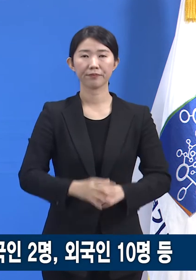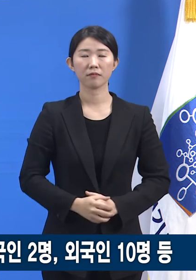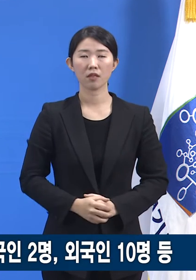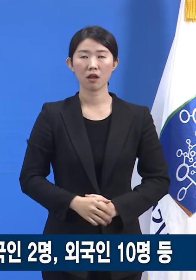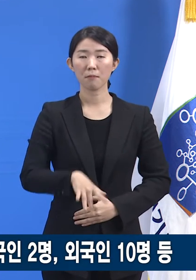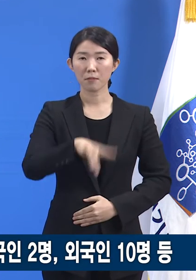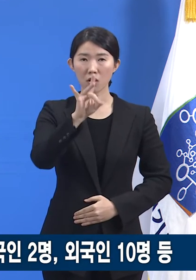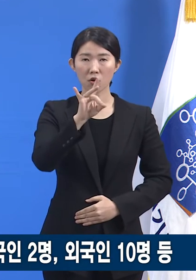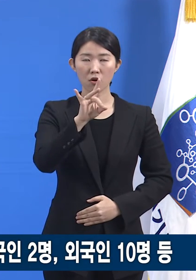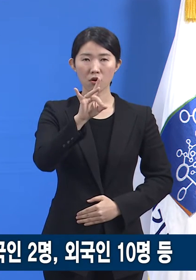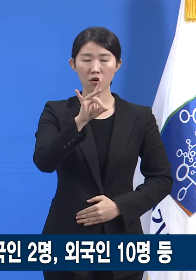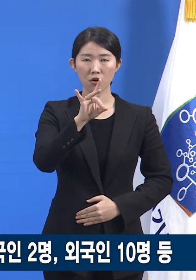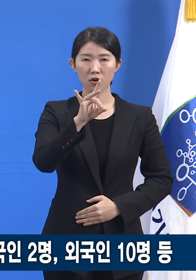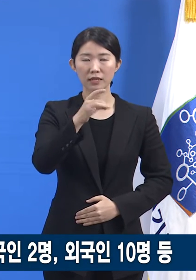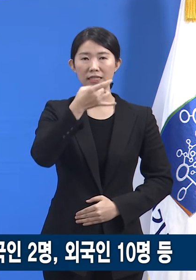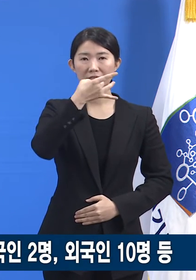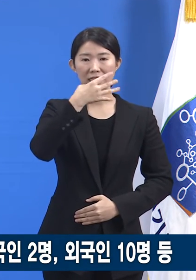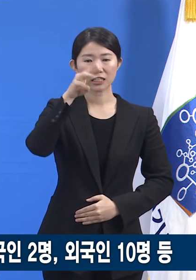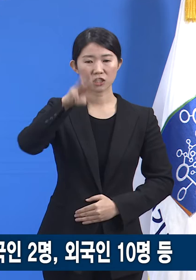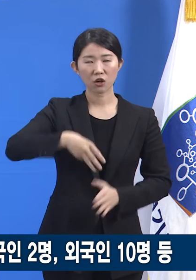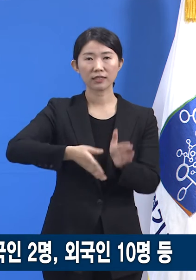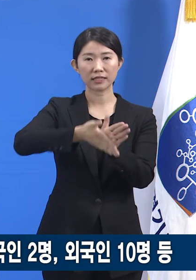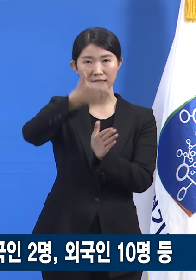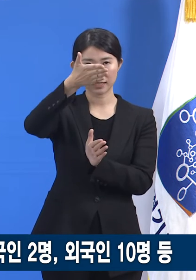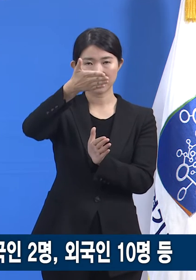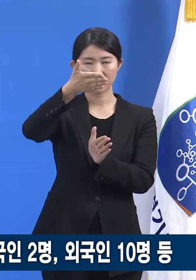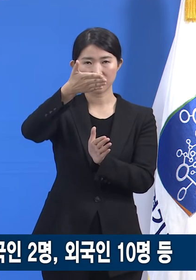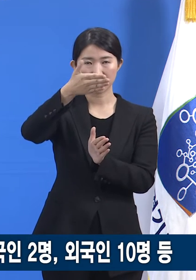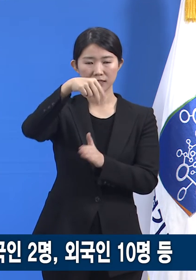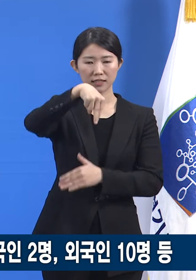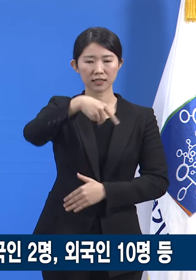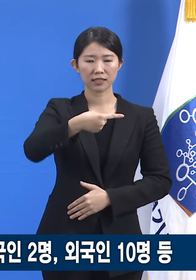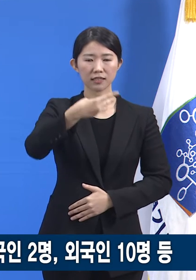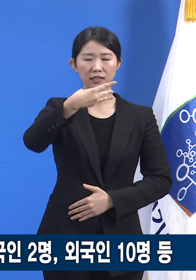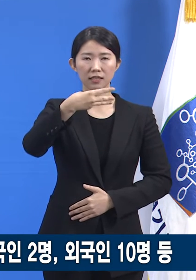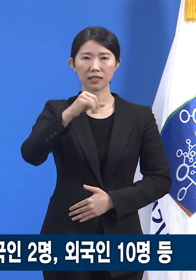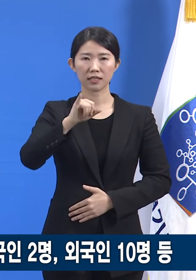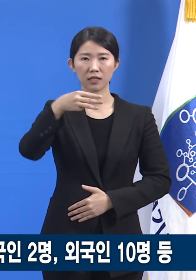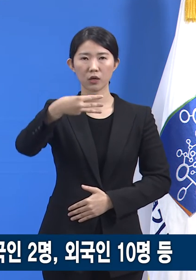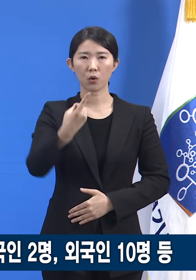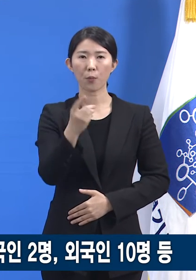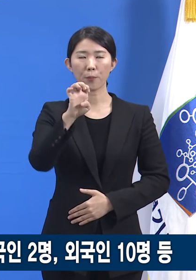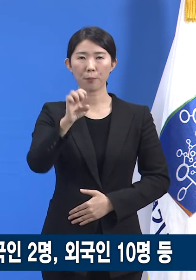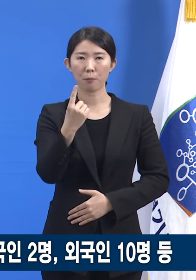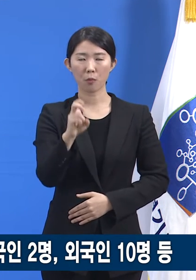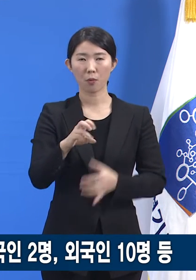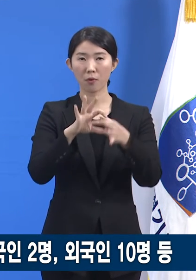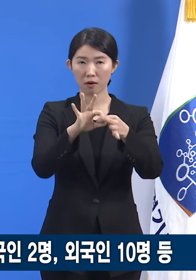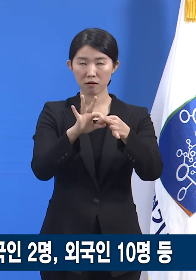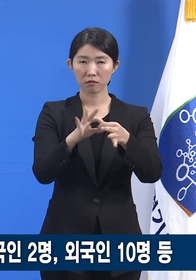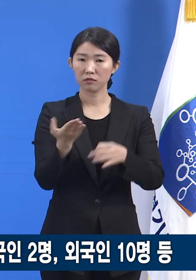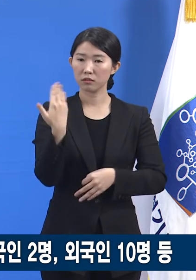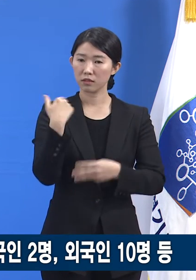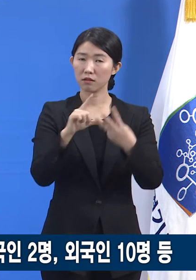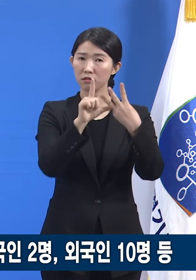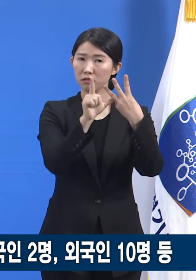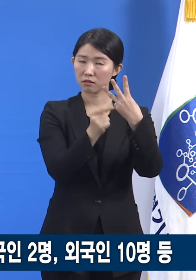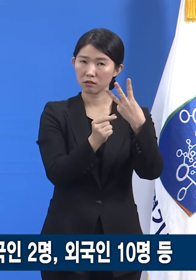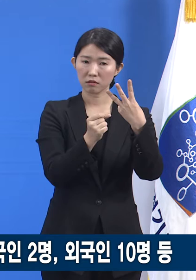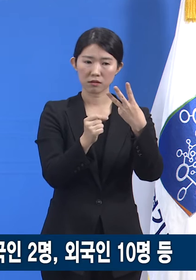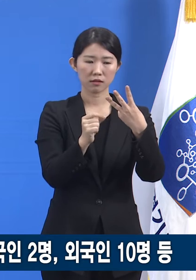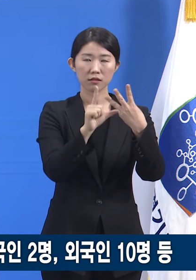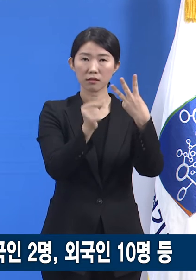먼저 이천시 스티로폼 공장 관련 확진 상황입니다. 지난 3일 외국인 근로자 1명이